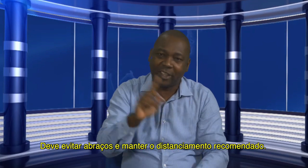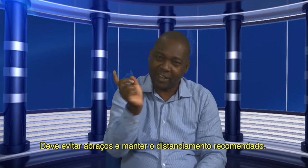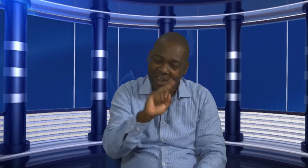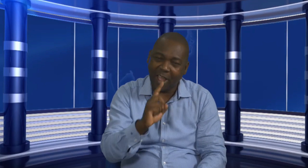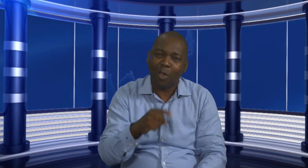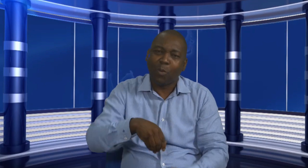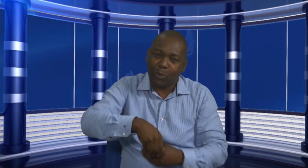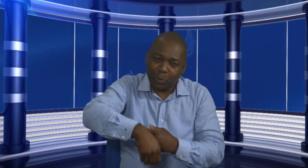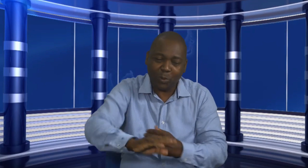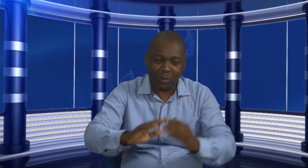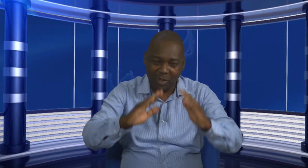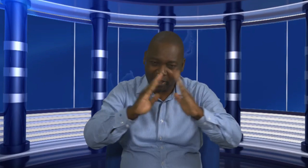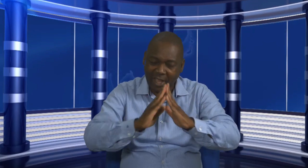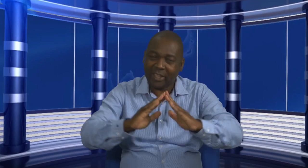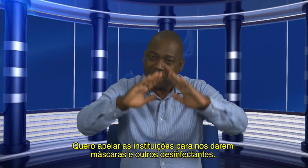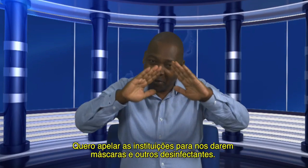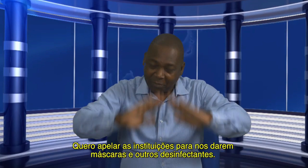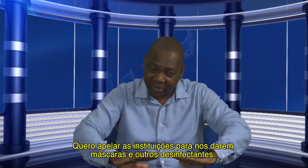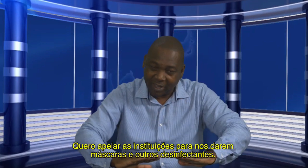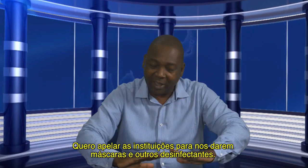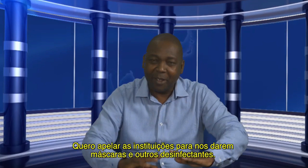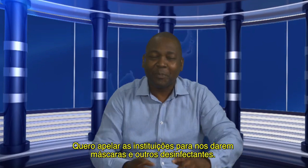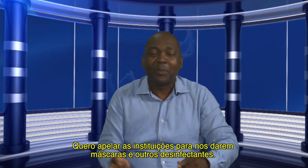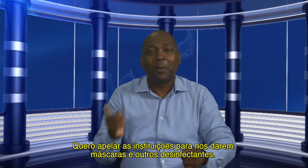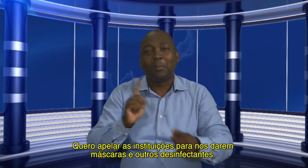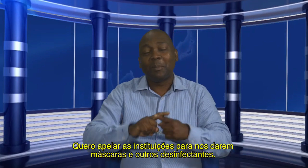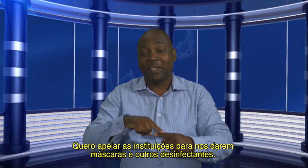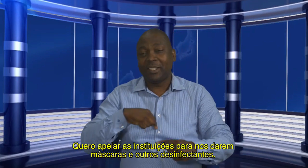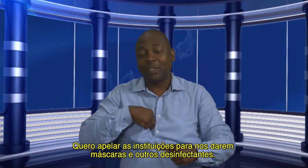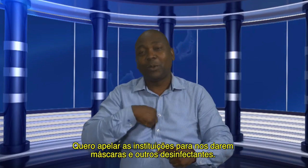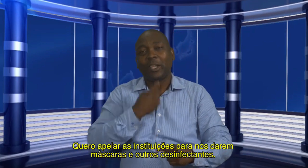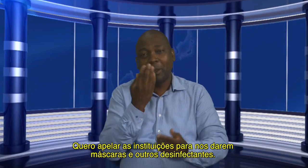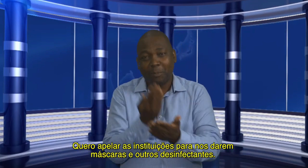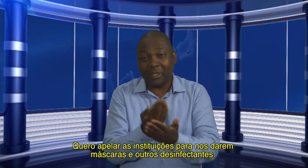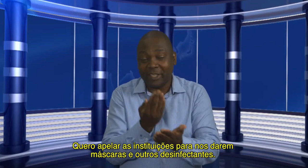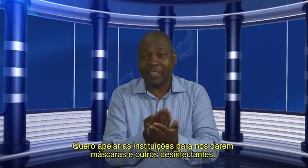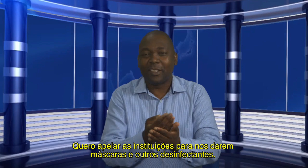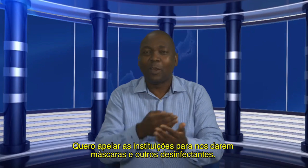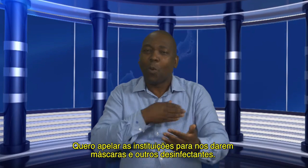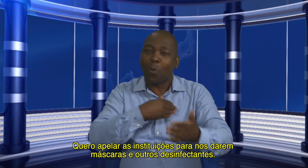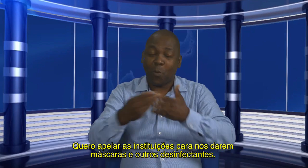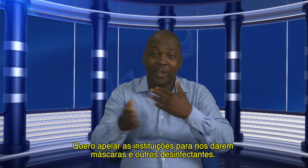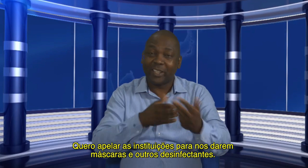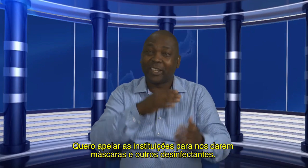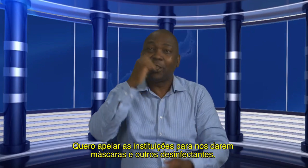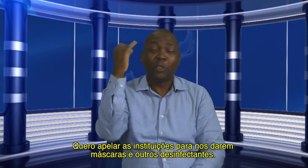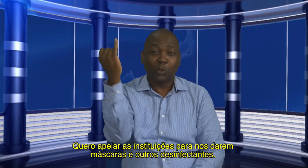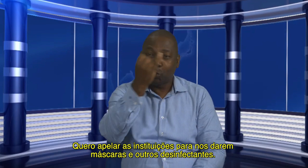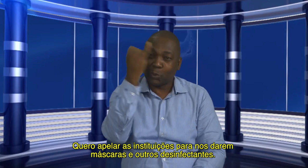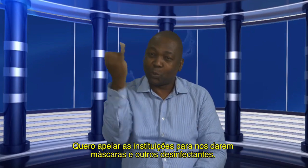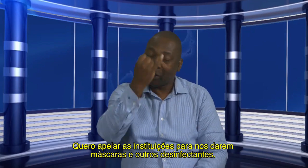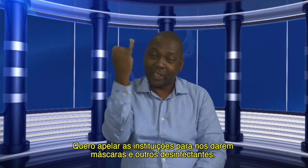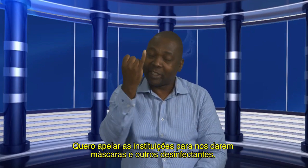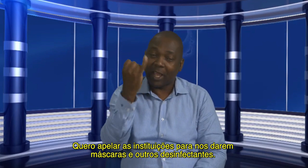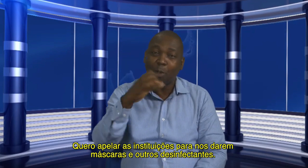evitar o abraço e continuar sempre em casa. também, quero pedir a qualquer